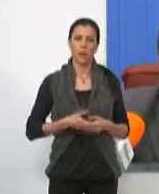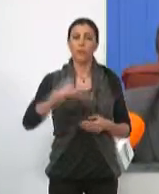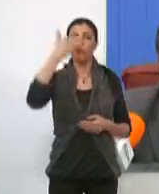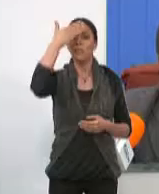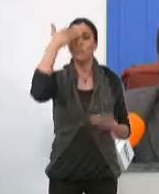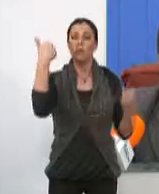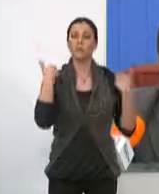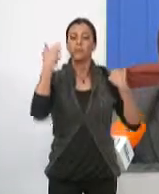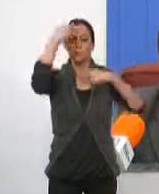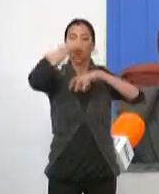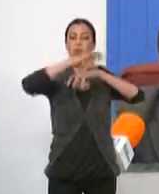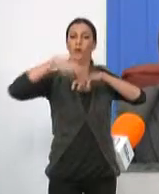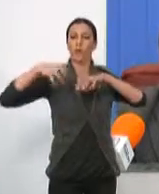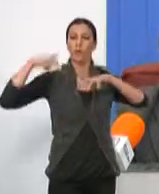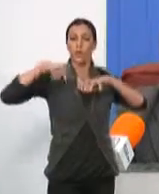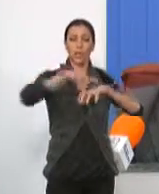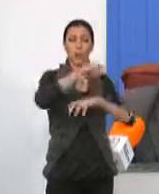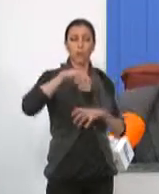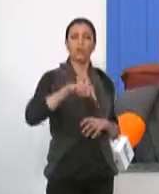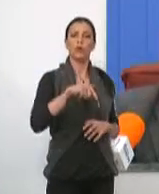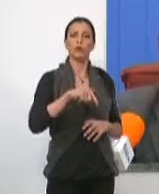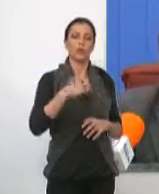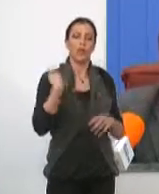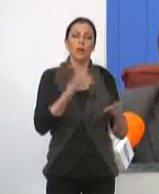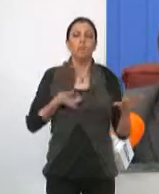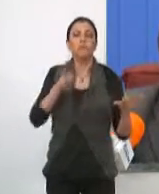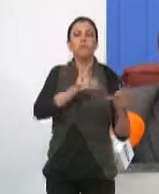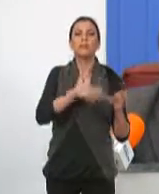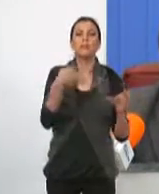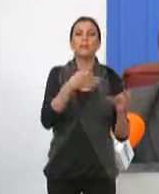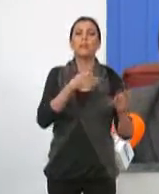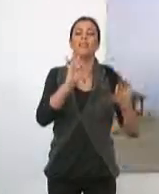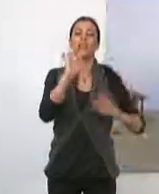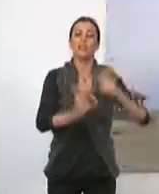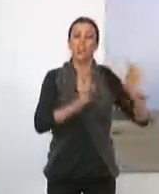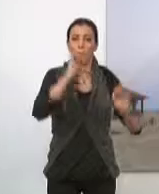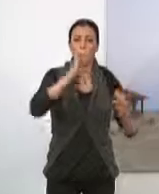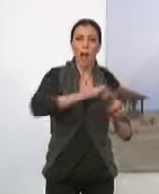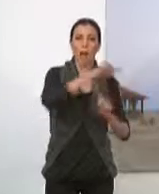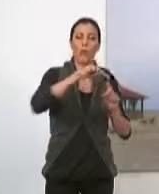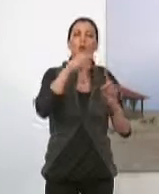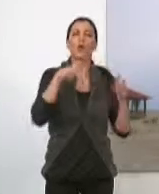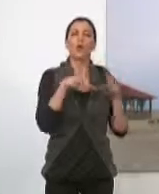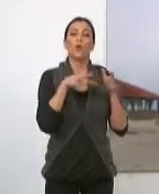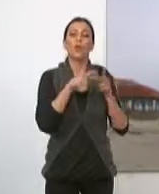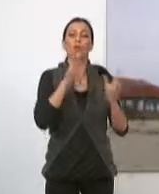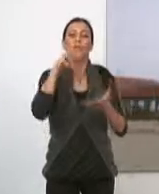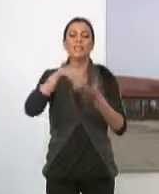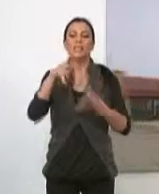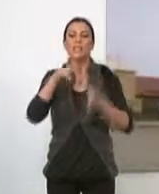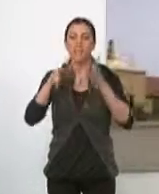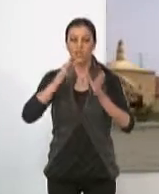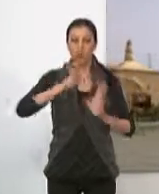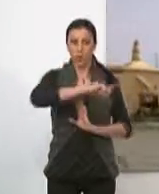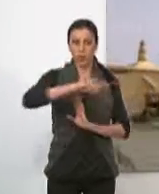El titular de la mancomunidad de la comarca de la costa ha formado parte de la asamblea anual de la agrupación de